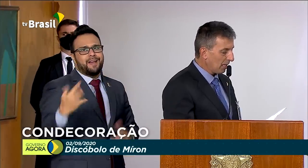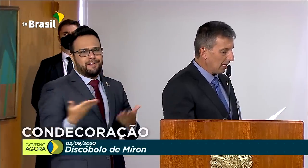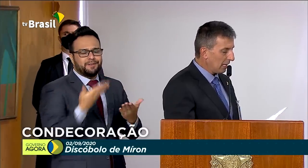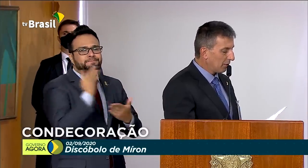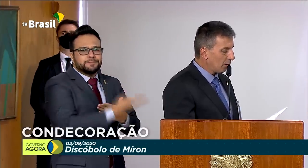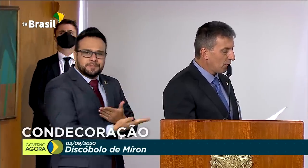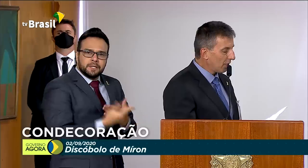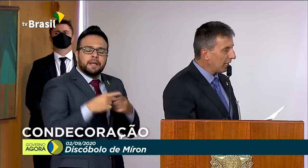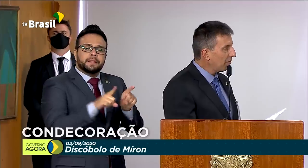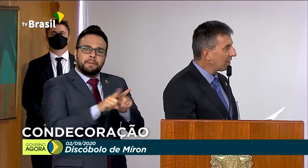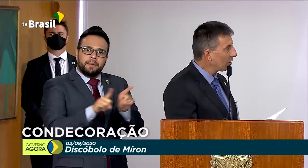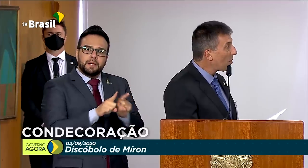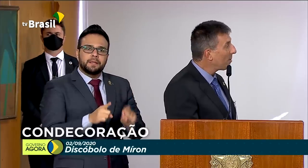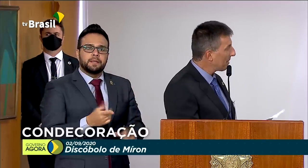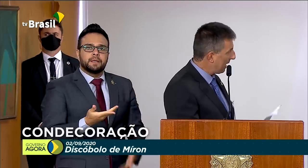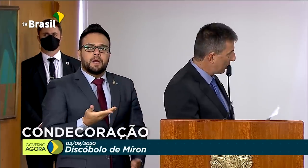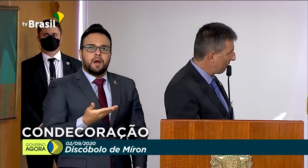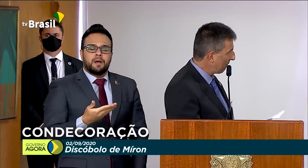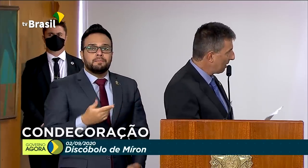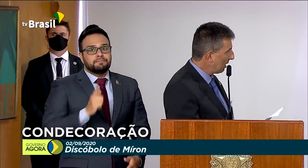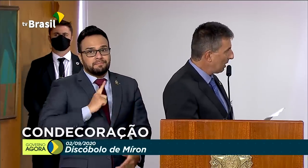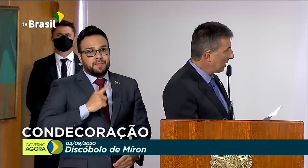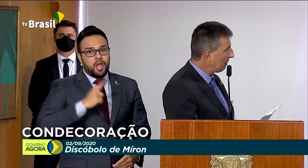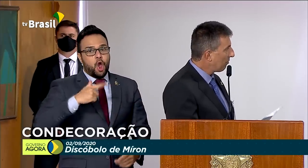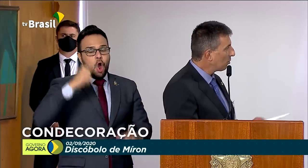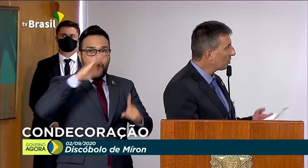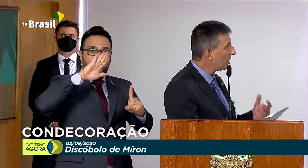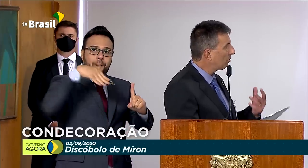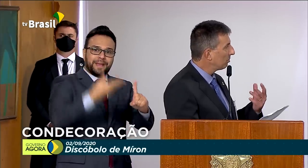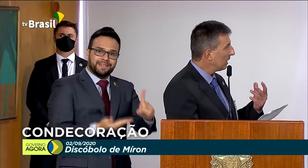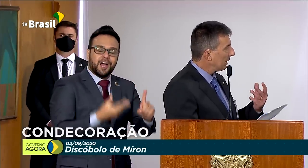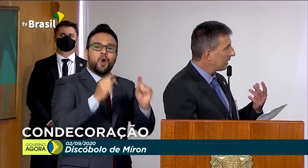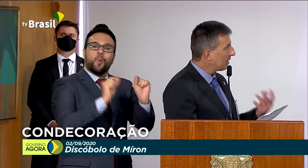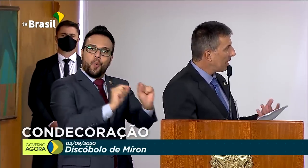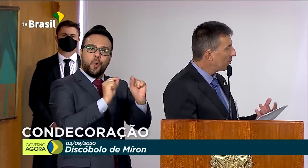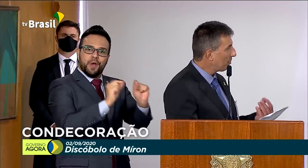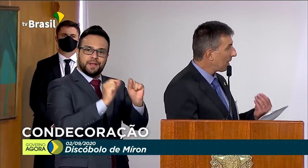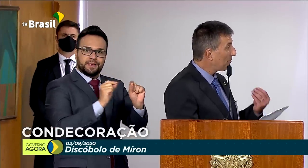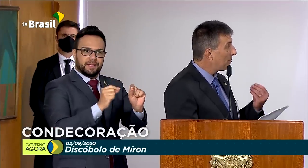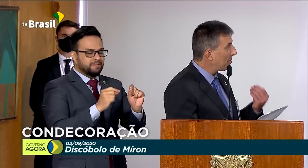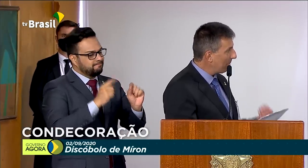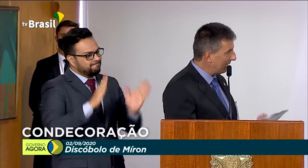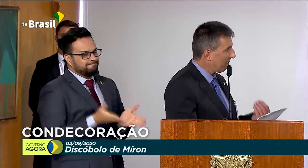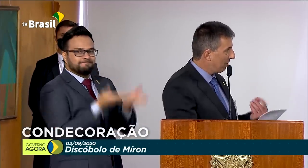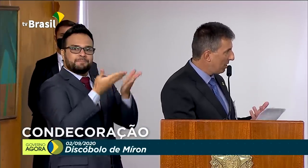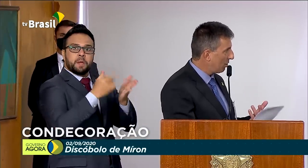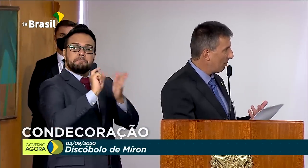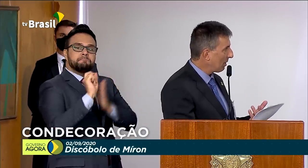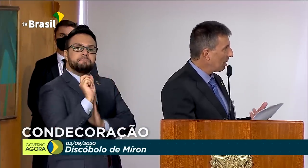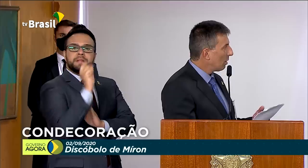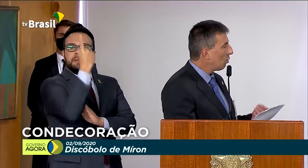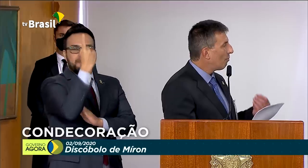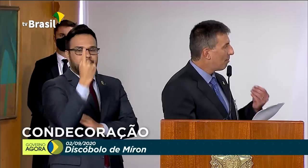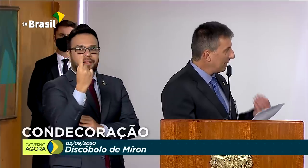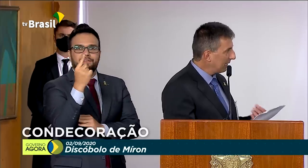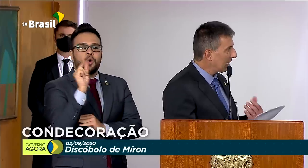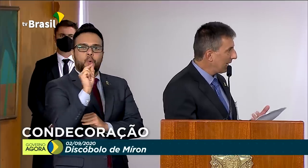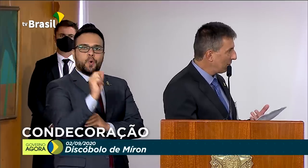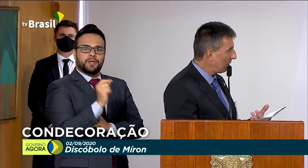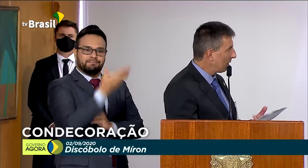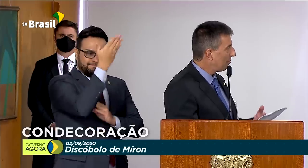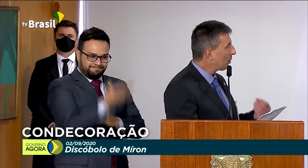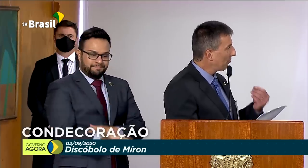e a gostaria de fazer uma homenagem, em função de termos, pela primeira vez, um